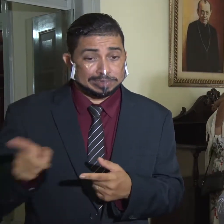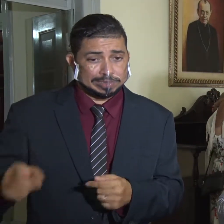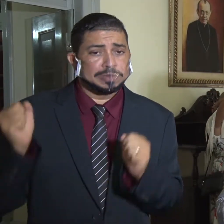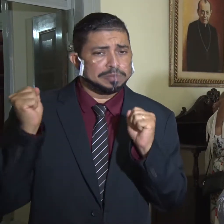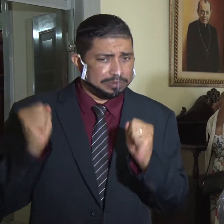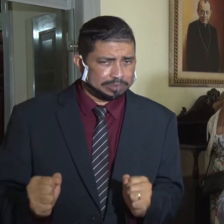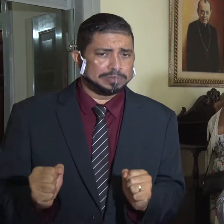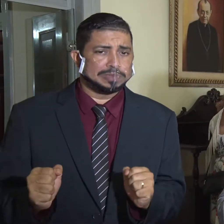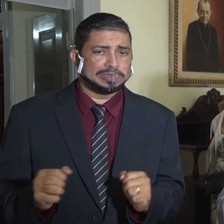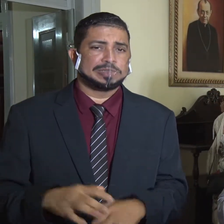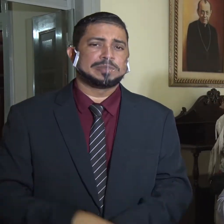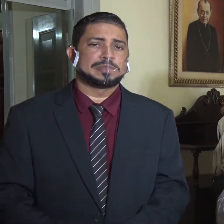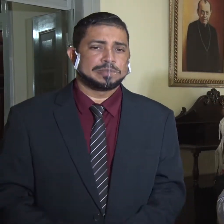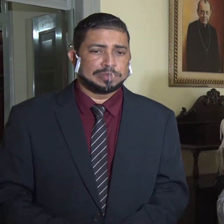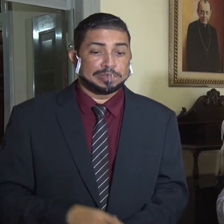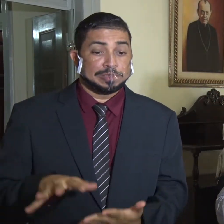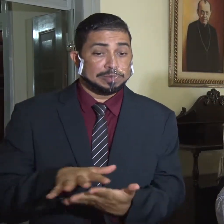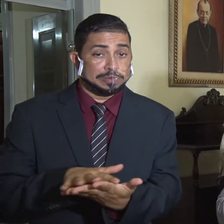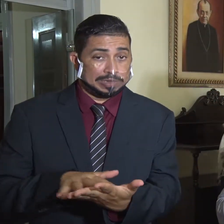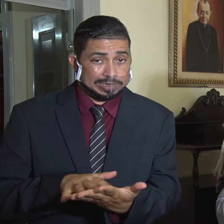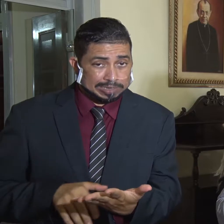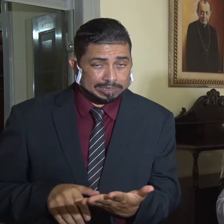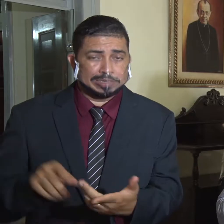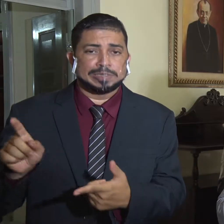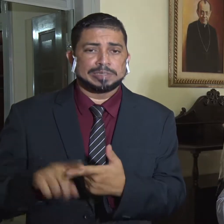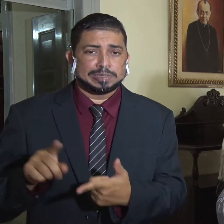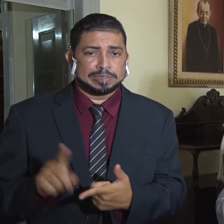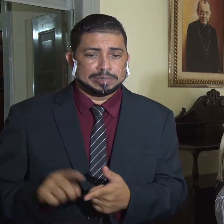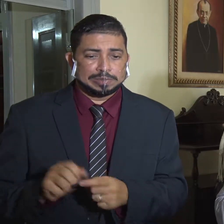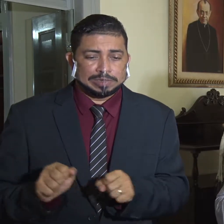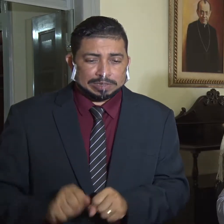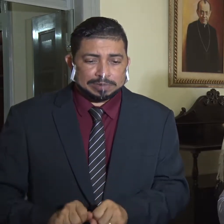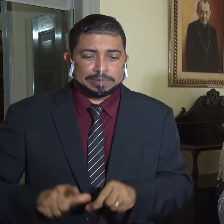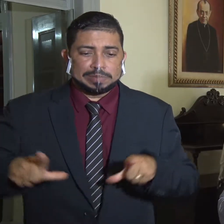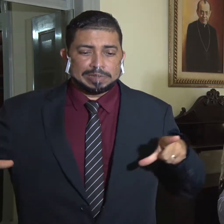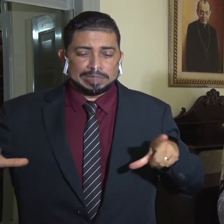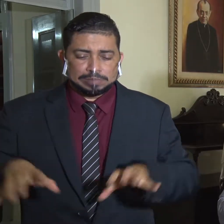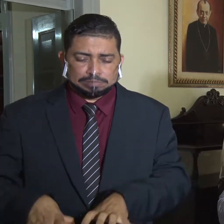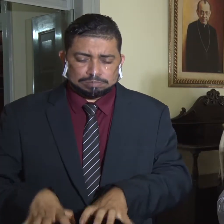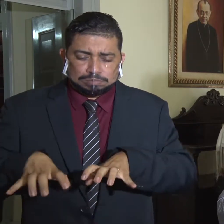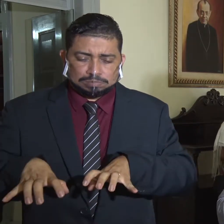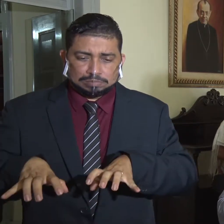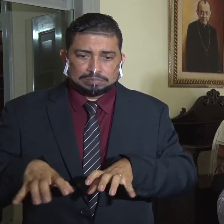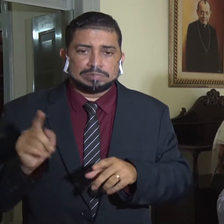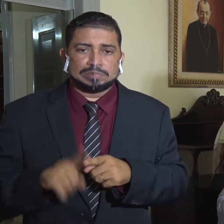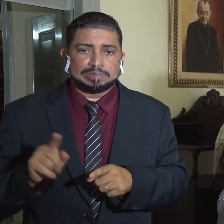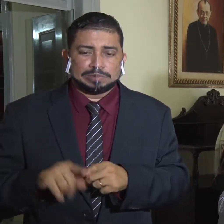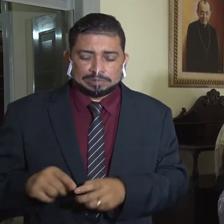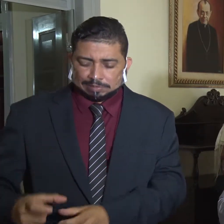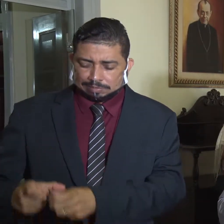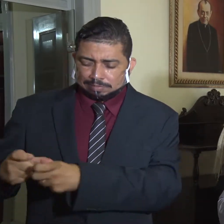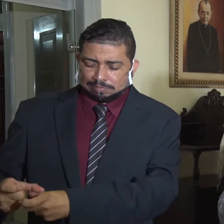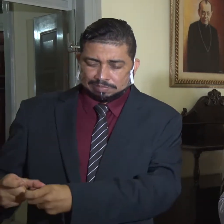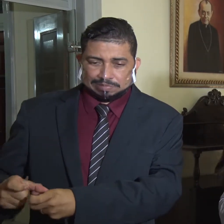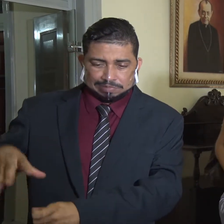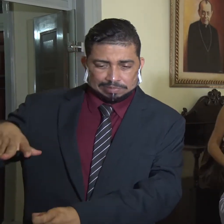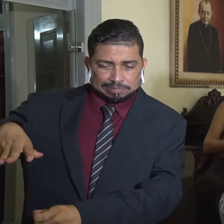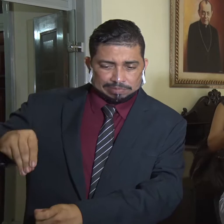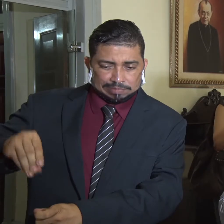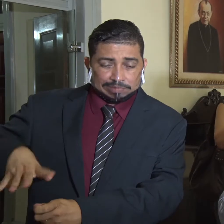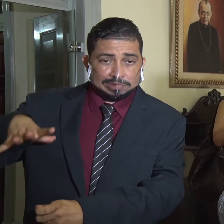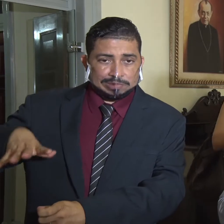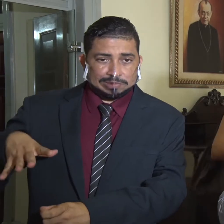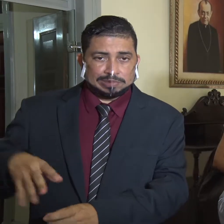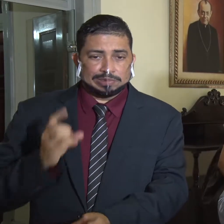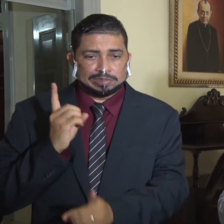possibilita, que é o braile, o caráter ampliado e o sinal pictolibra que vai identificar para o